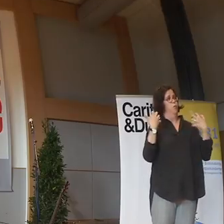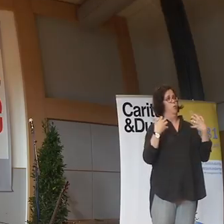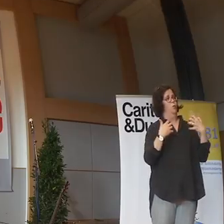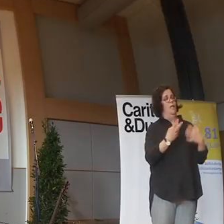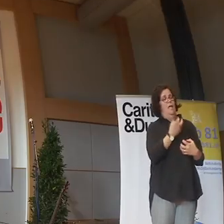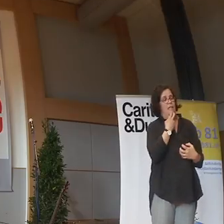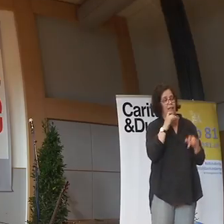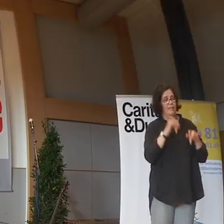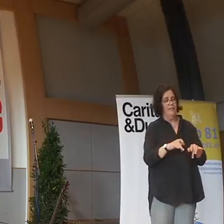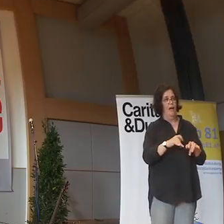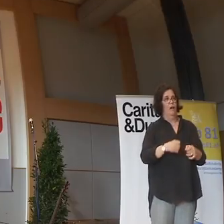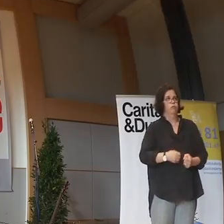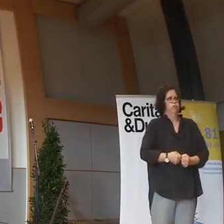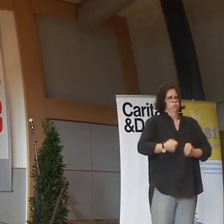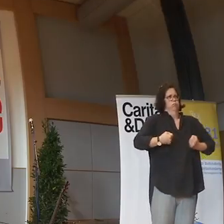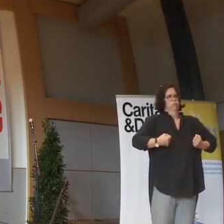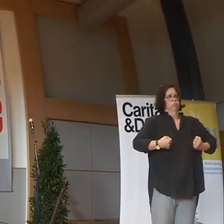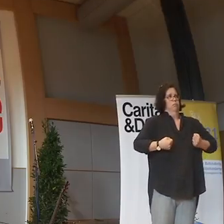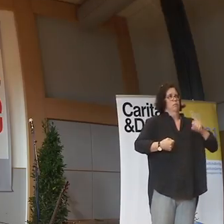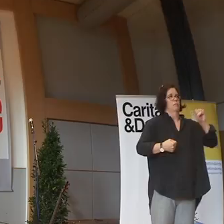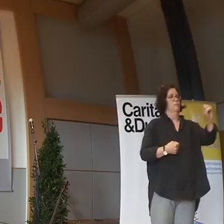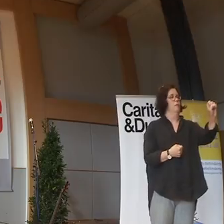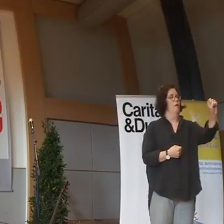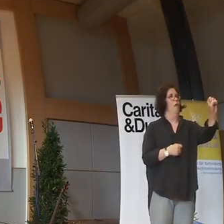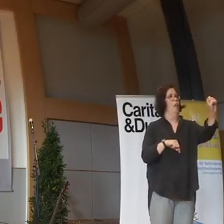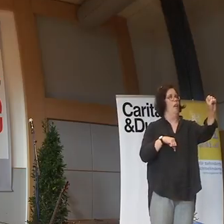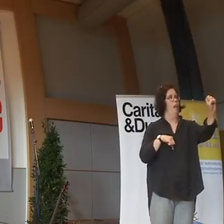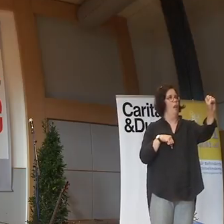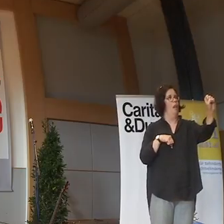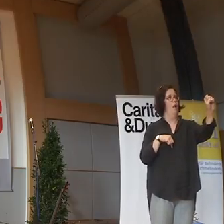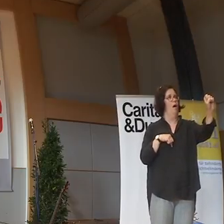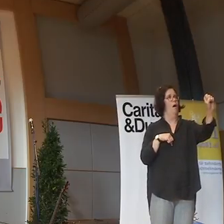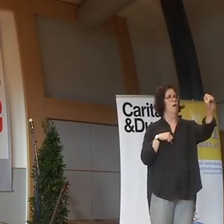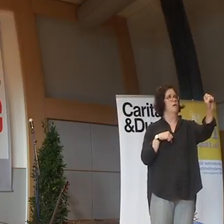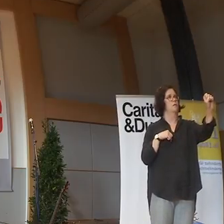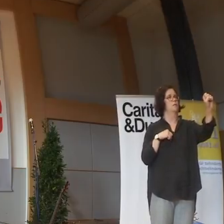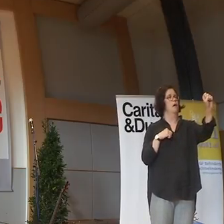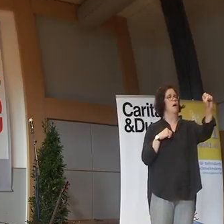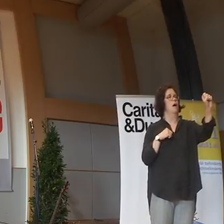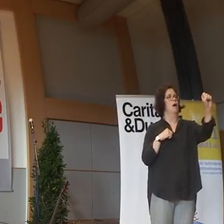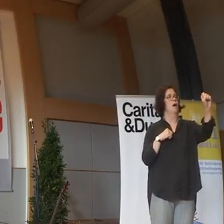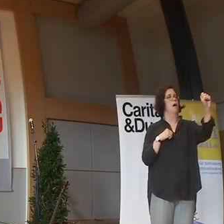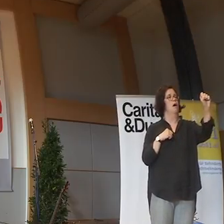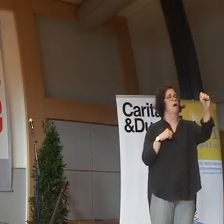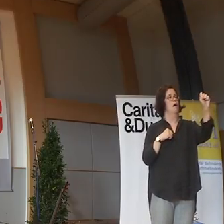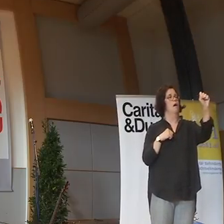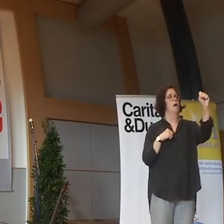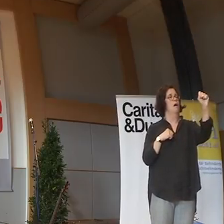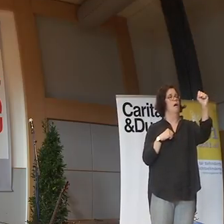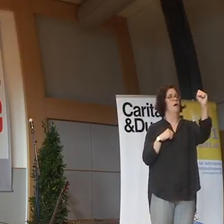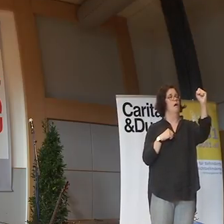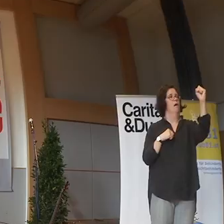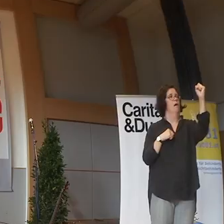Energie durch den Halsschub. Dreht er sich dann ganz langsam um.